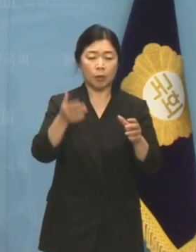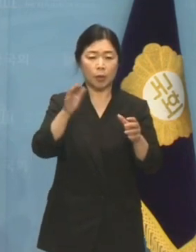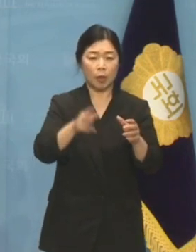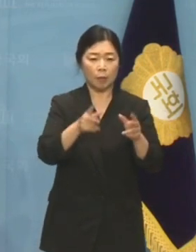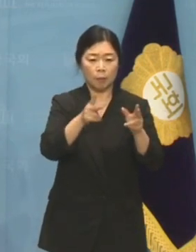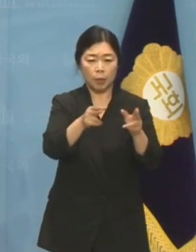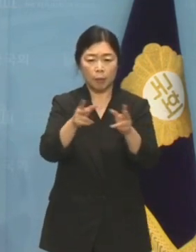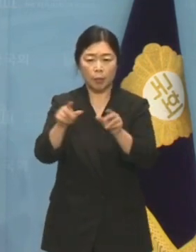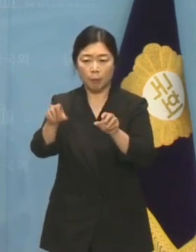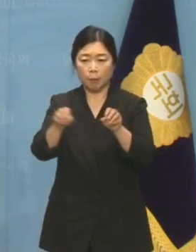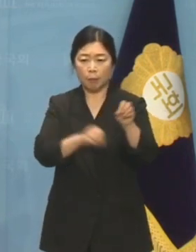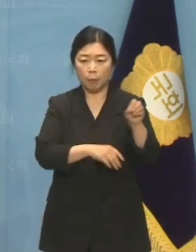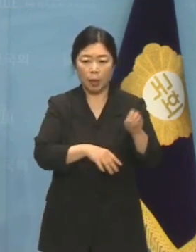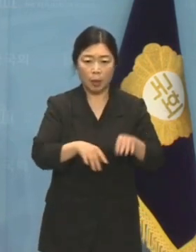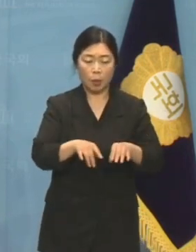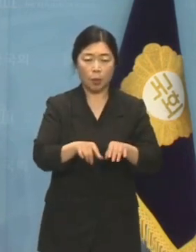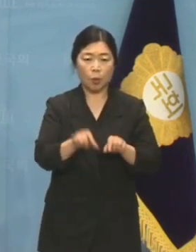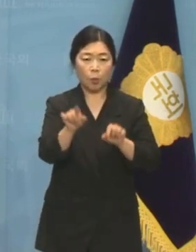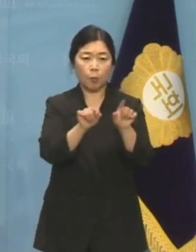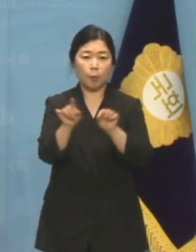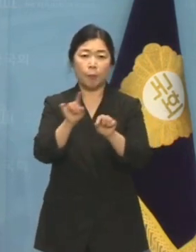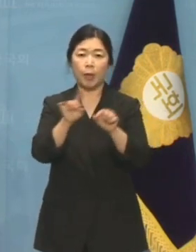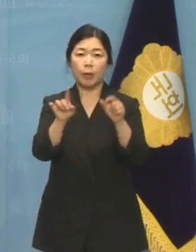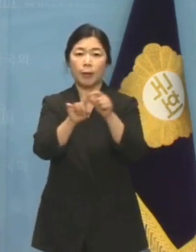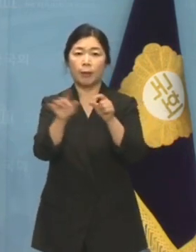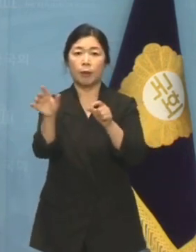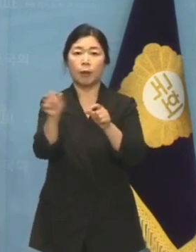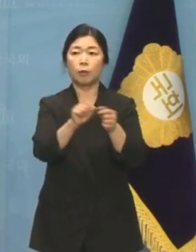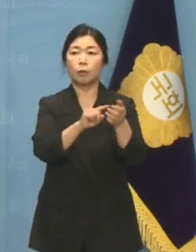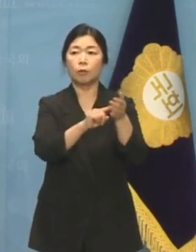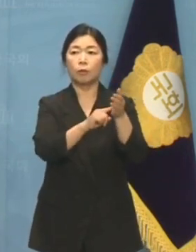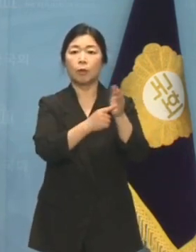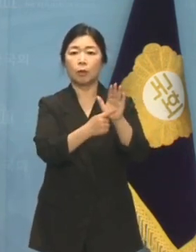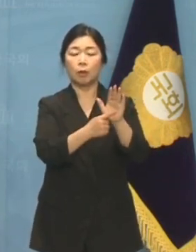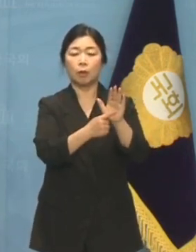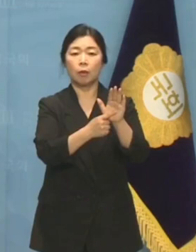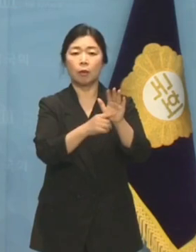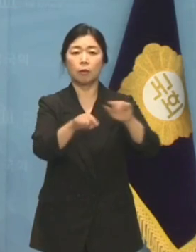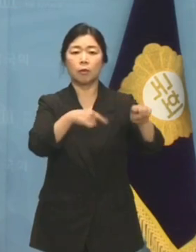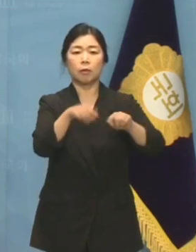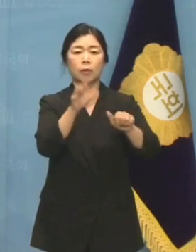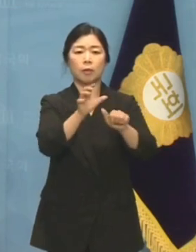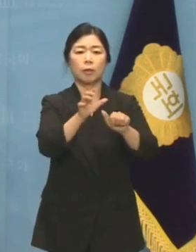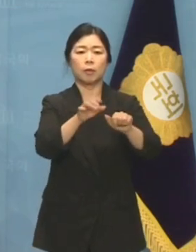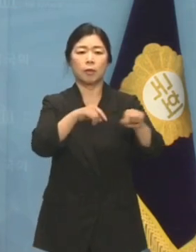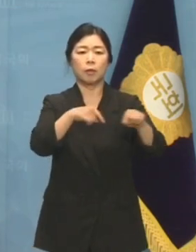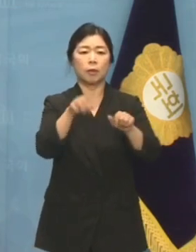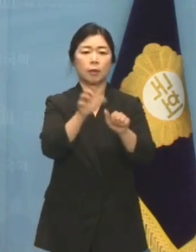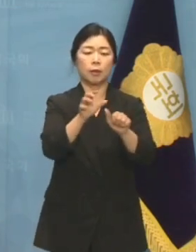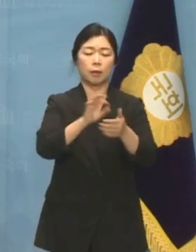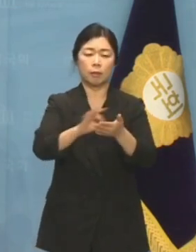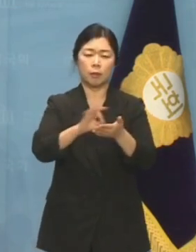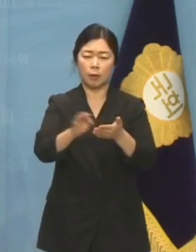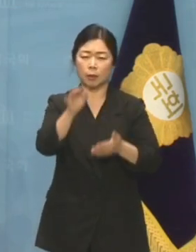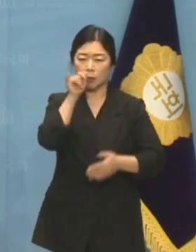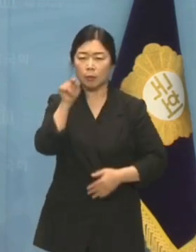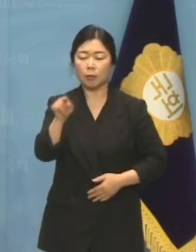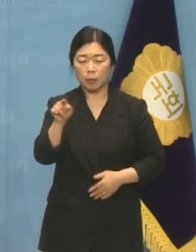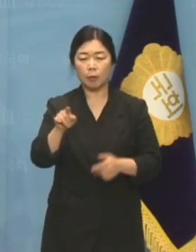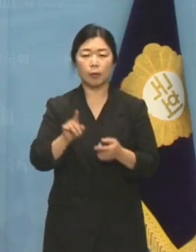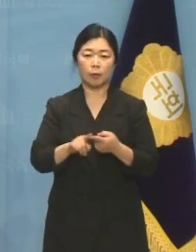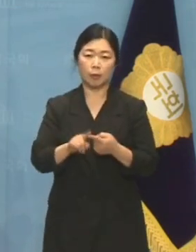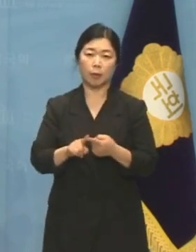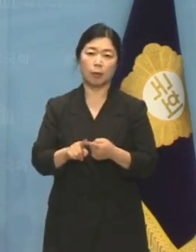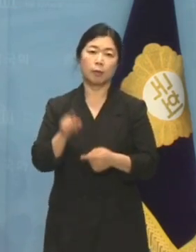정쟁에 이용하려는 민주당의 검은 속내를 지적하지 않을 수 없습니다.